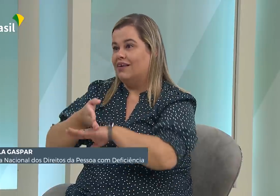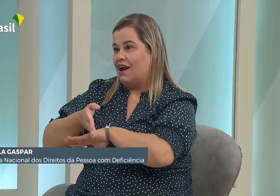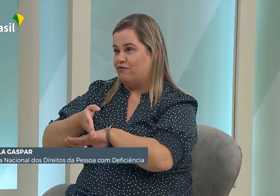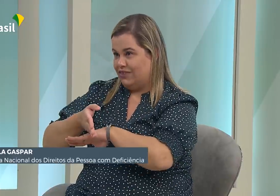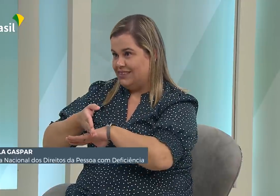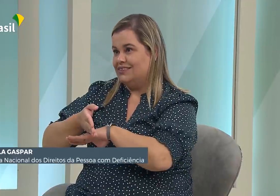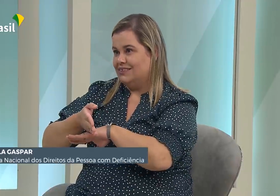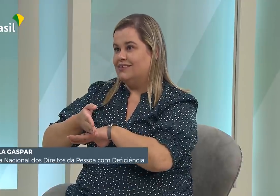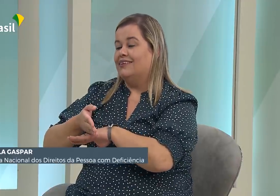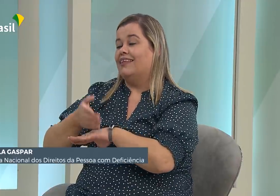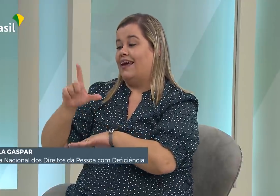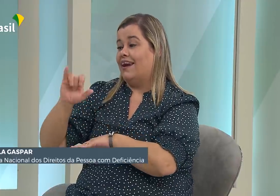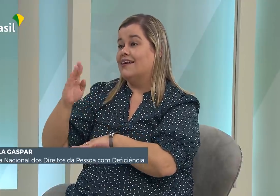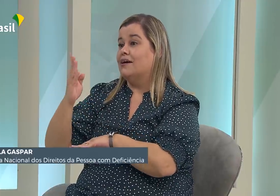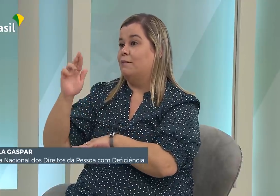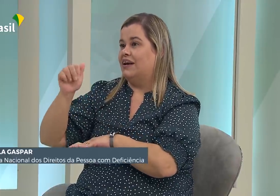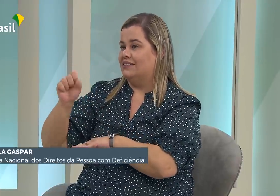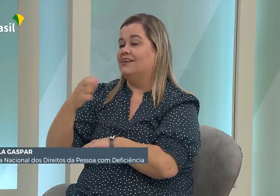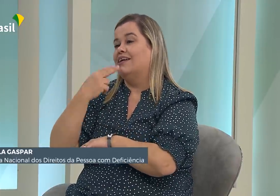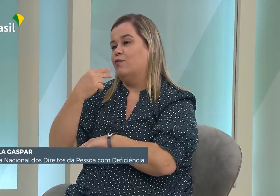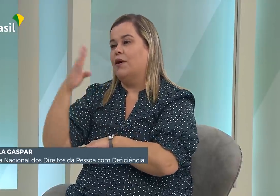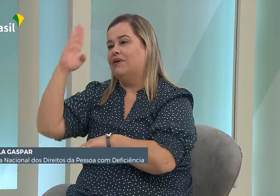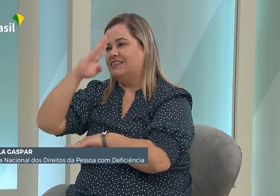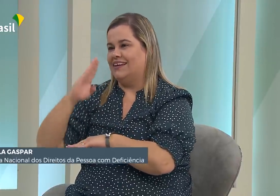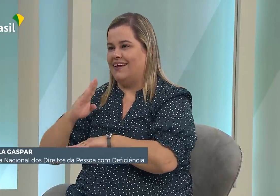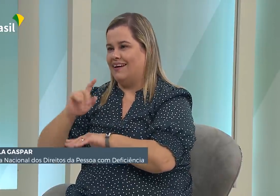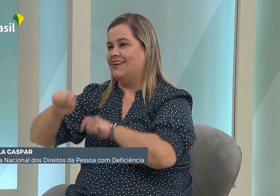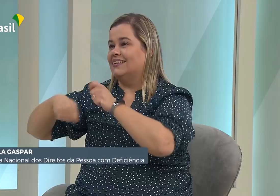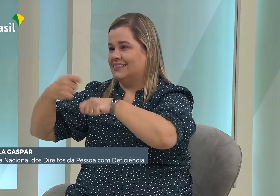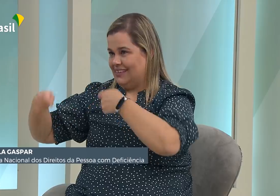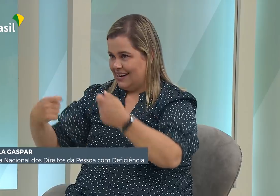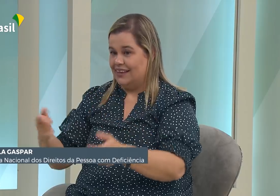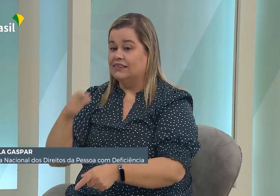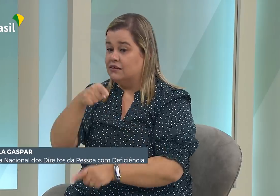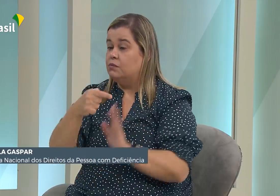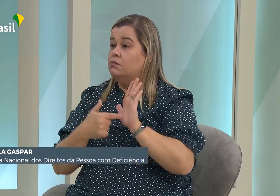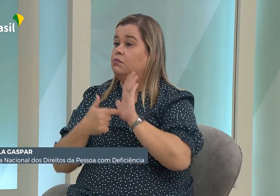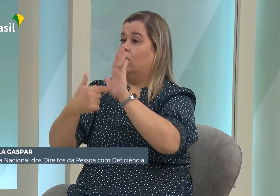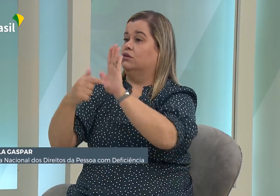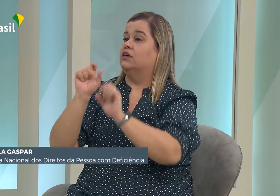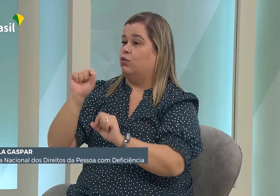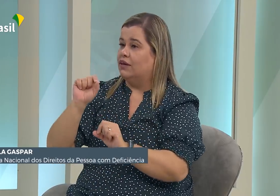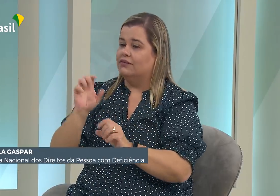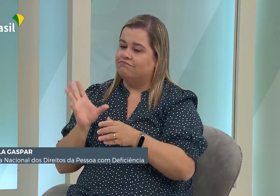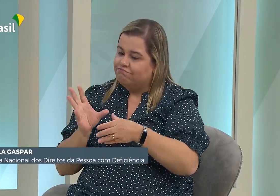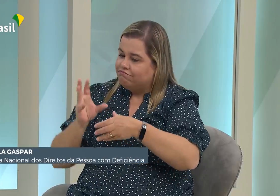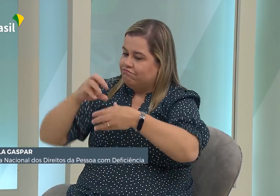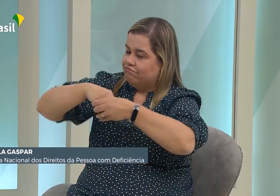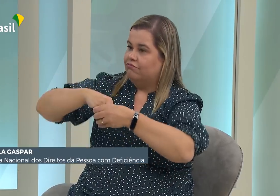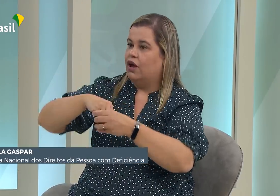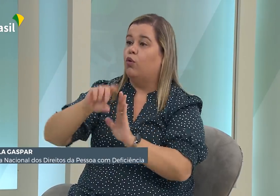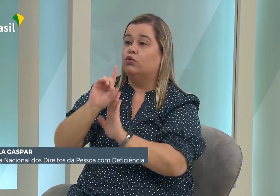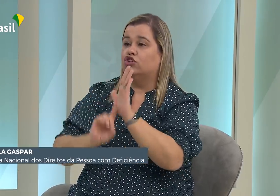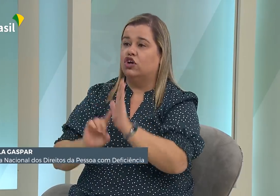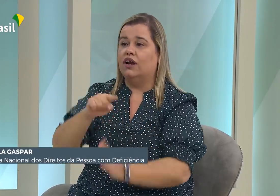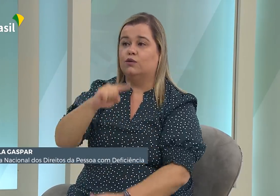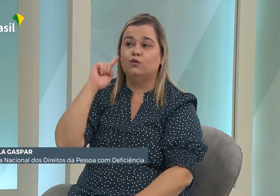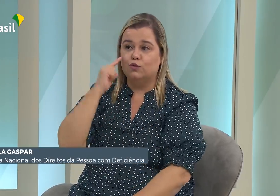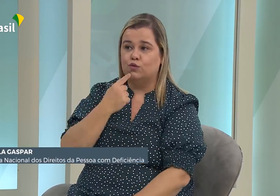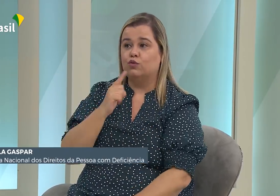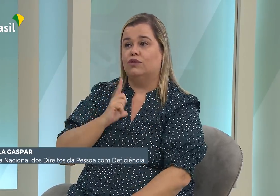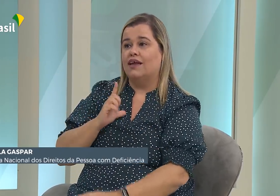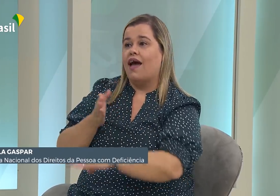língua de instrução da comunidade surda. A Libras, língua brasileira de sinais. E isso mostra